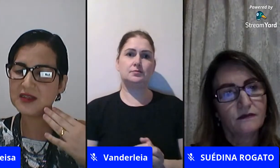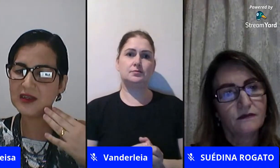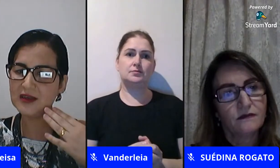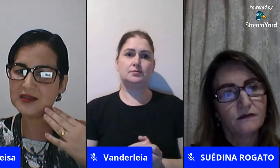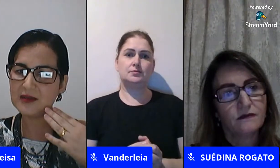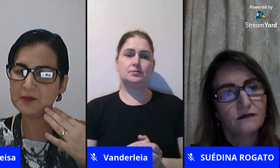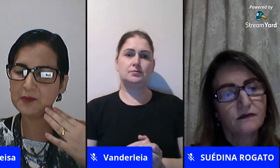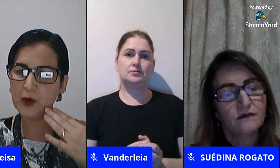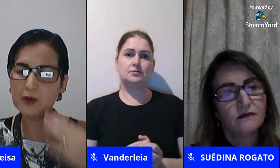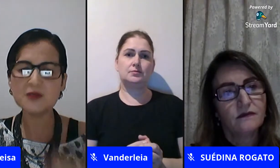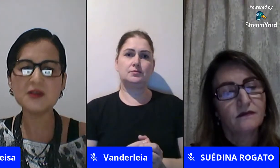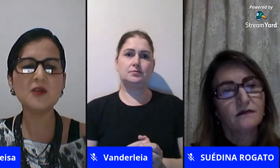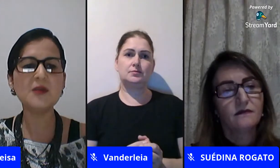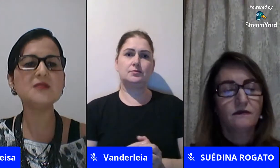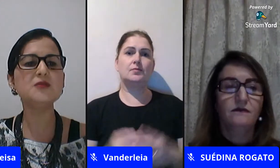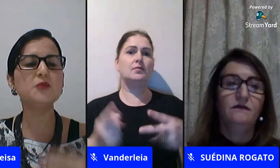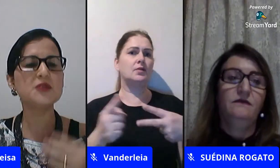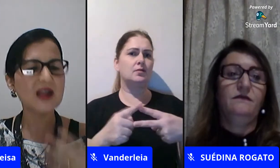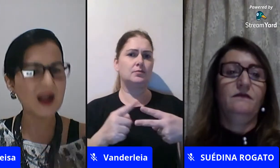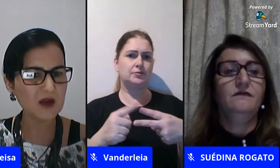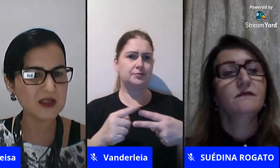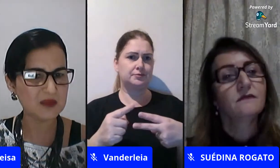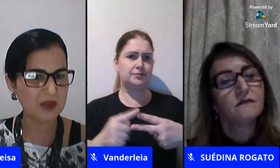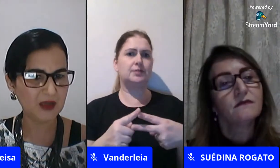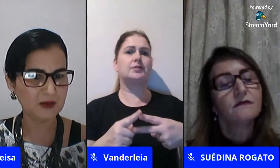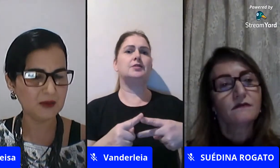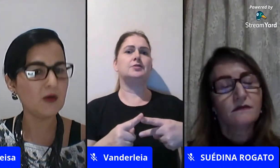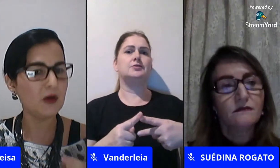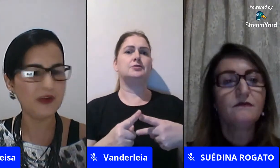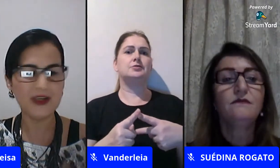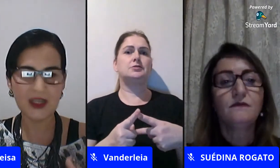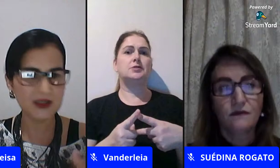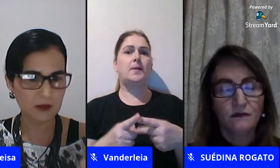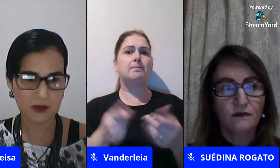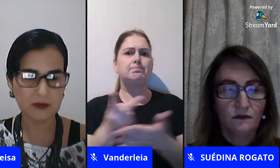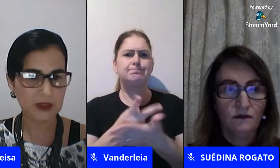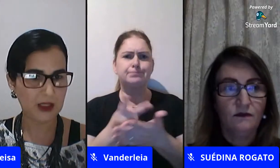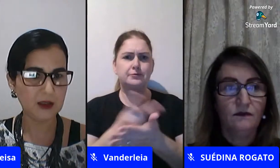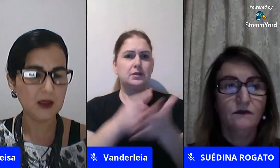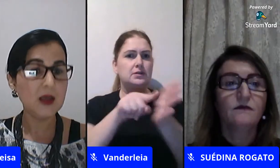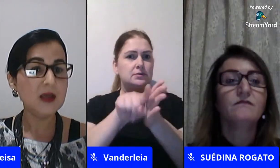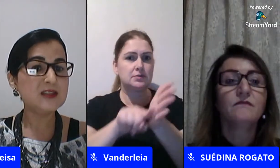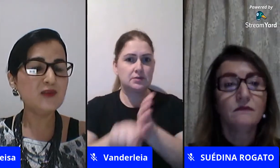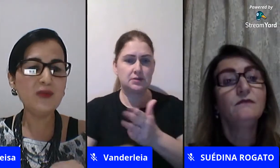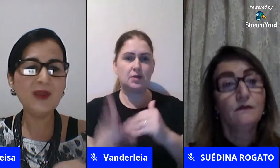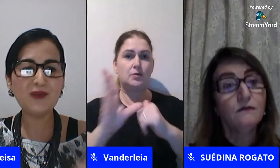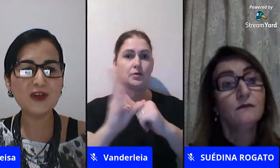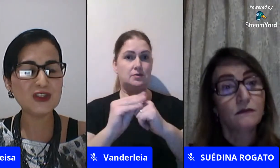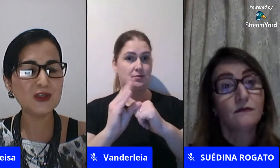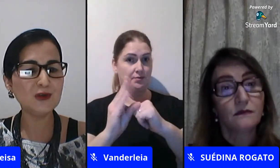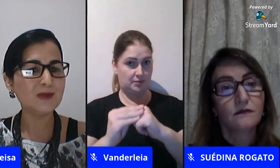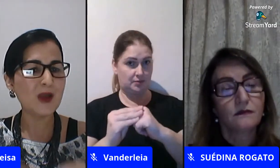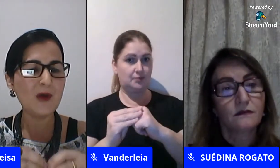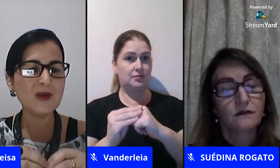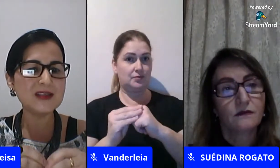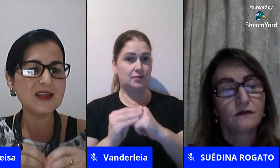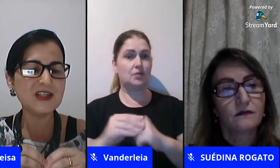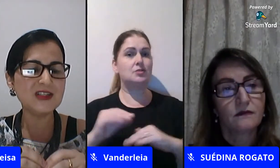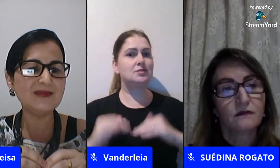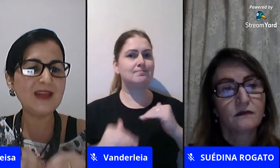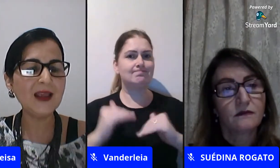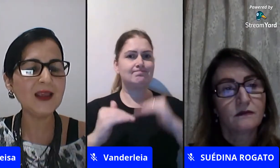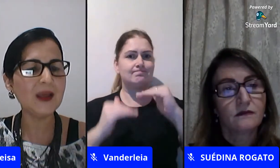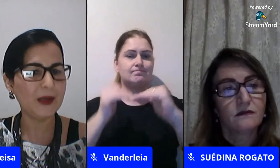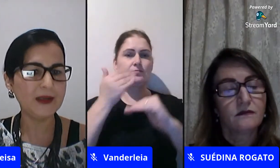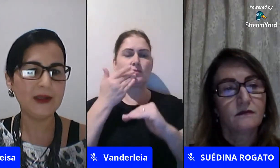se se por uma situação mesmo de buscar conhecimento que igual eu falei ninguém dá o que não tem desenvolvimento infantil é uma coisa